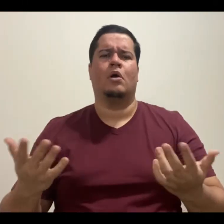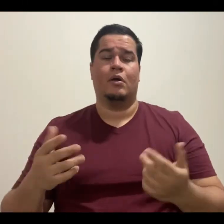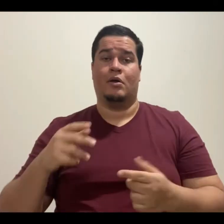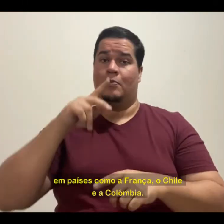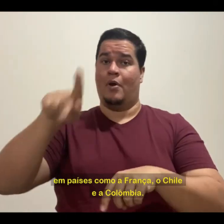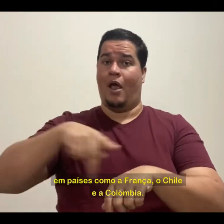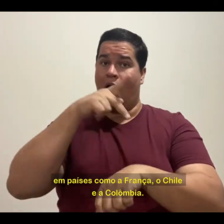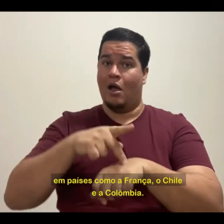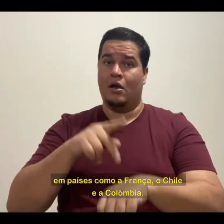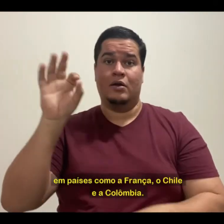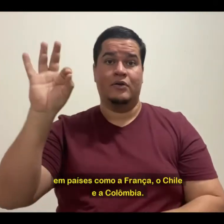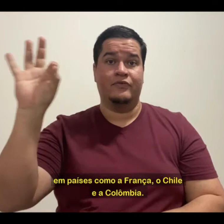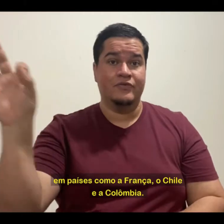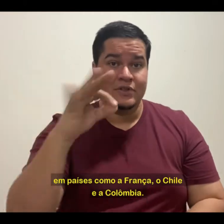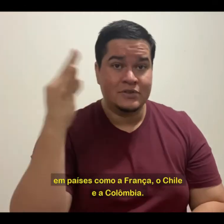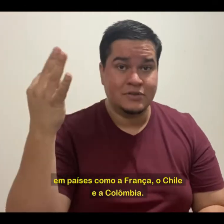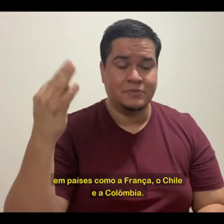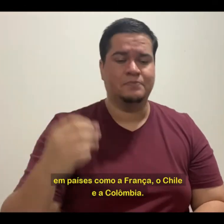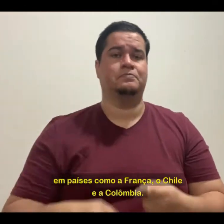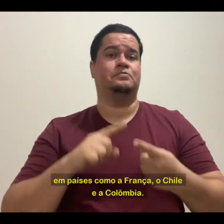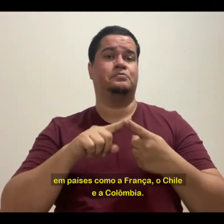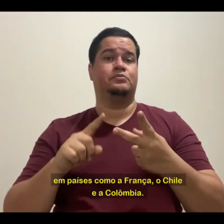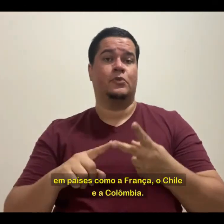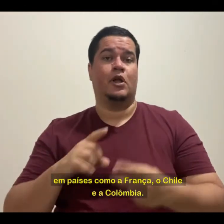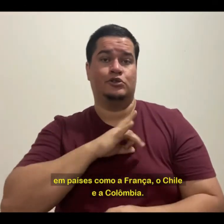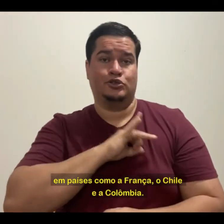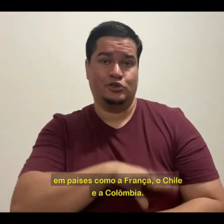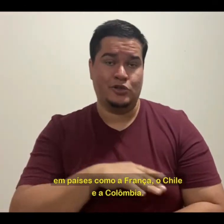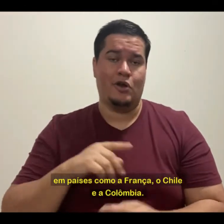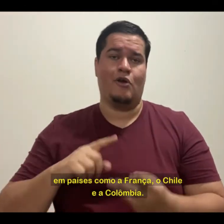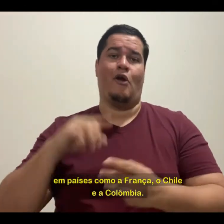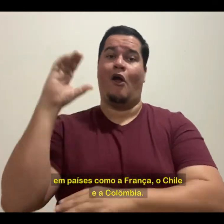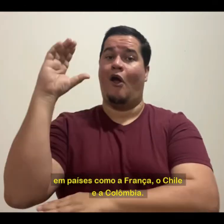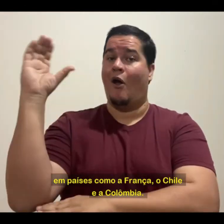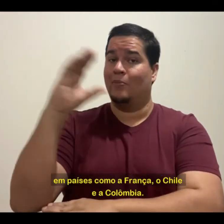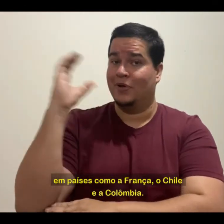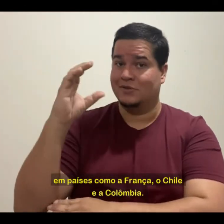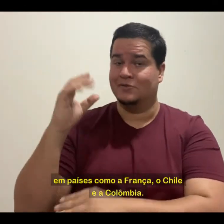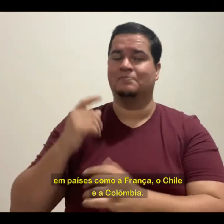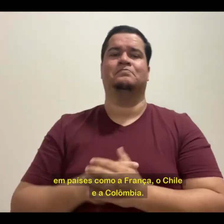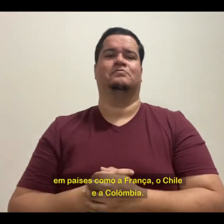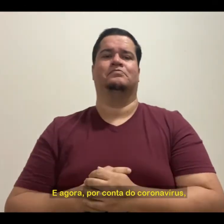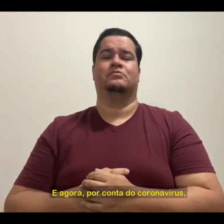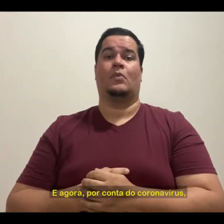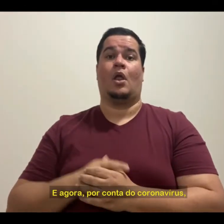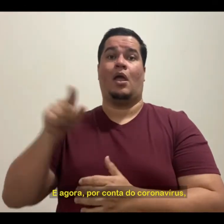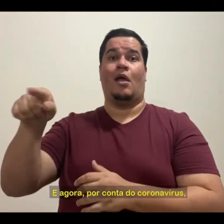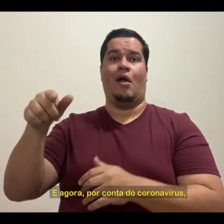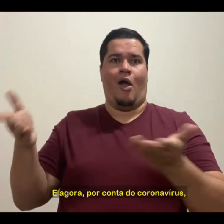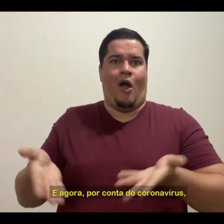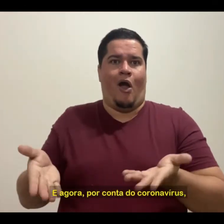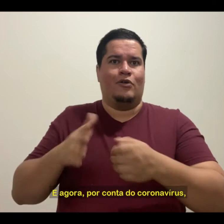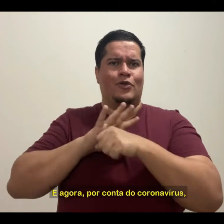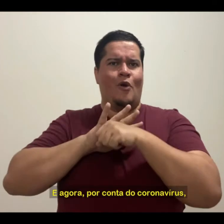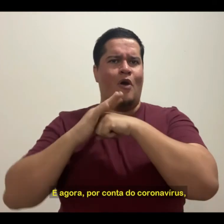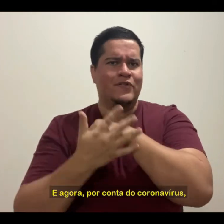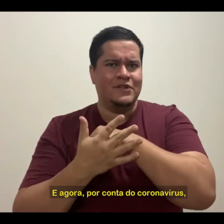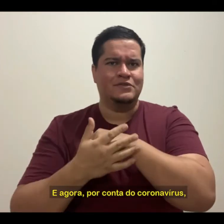em países como a França, o Chile e a Colômbia. E agora, por conta do